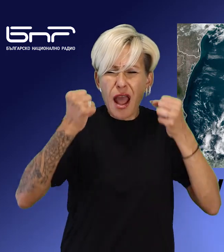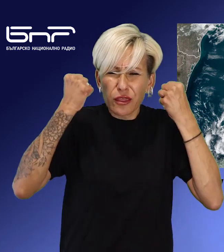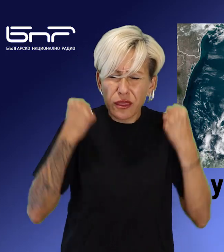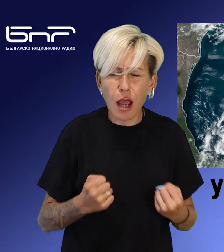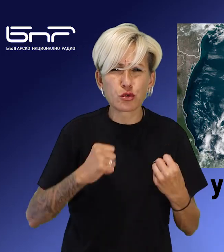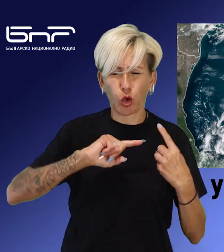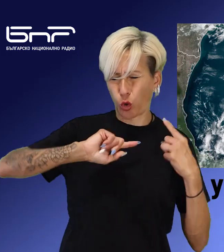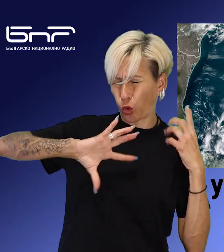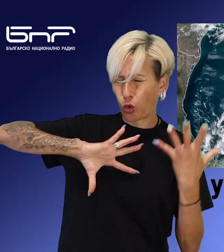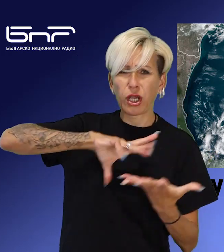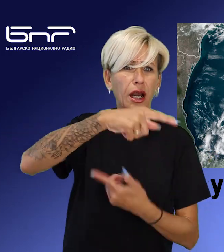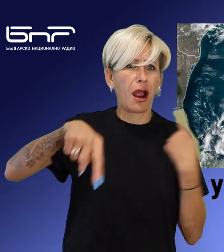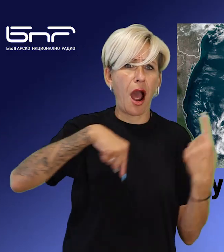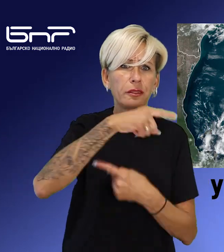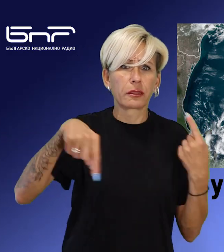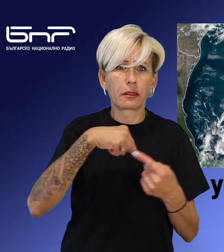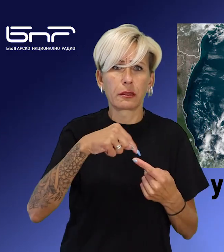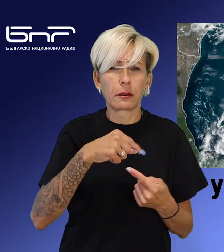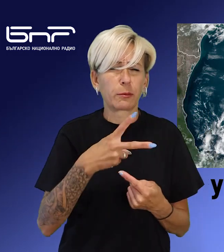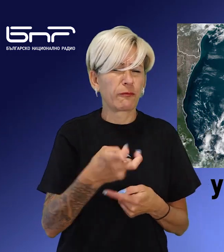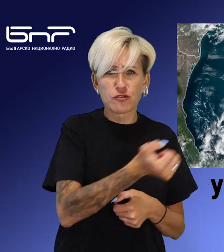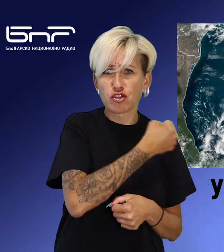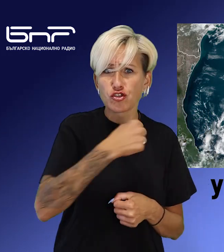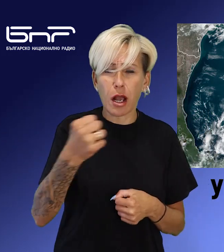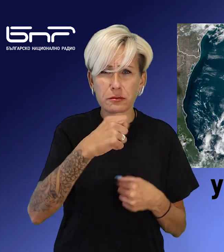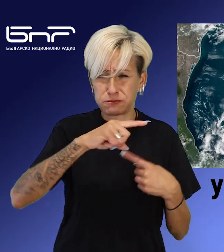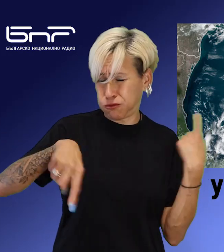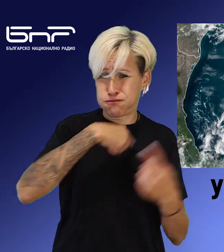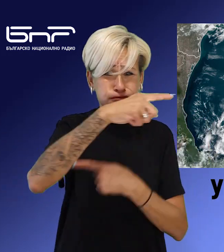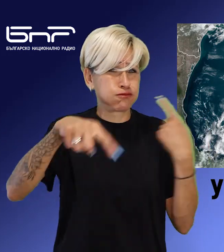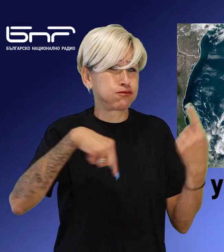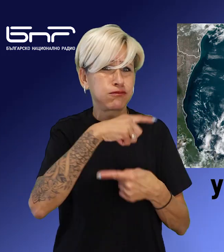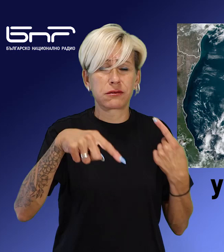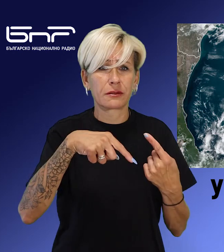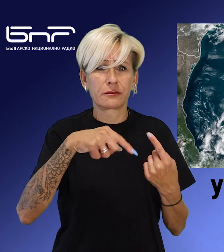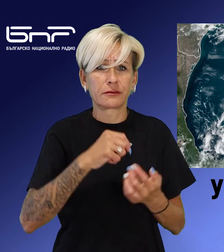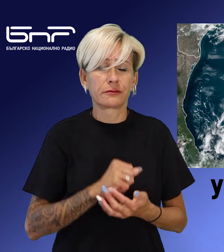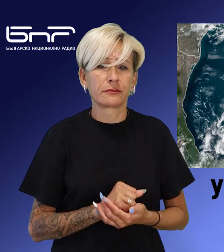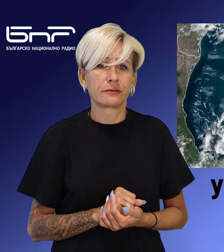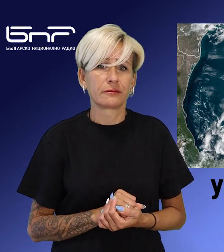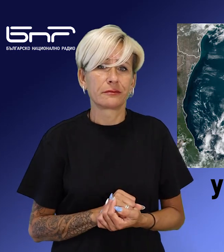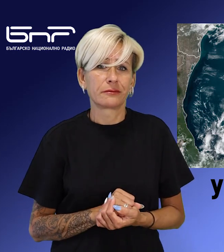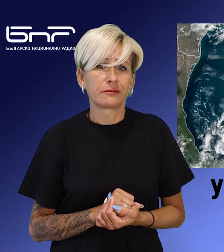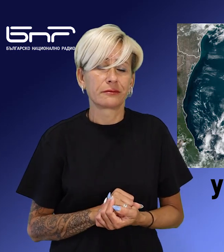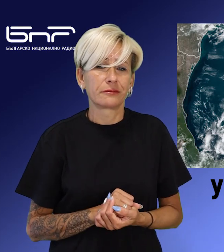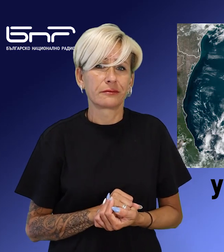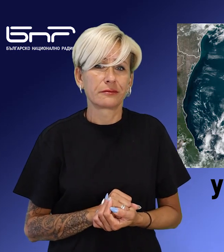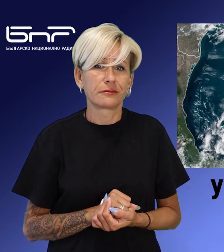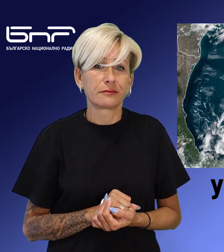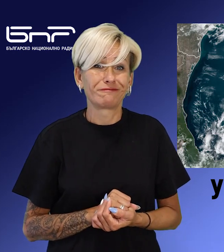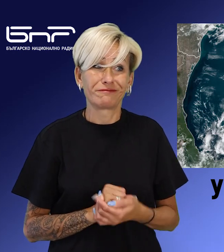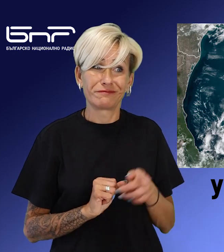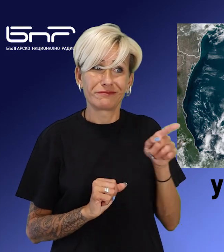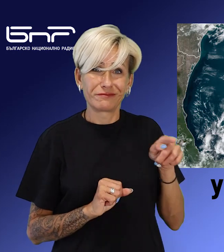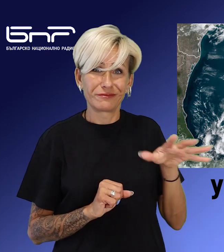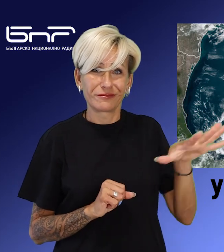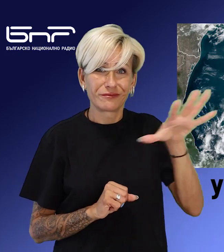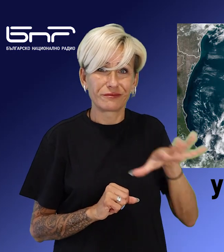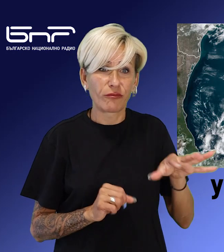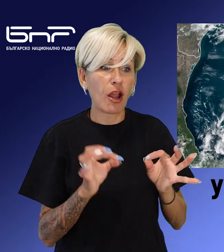над 200 км в час. Още информация от кореспондента ни в Съединените щати Светослав Козловски. Властите в Флорида започнаха